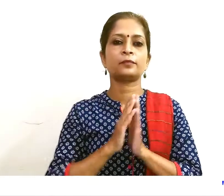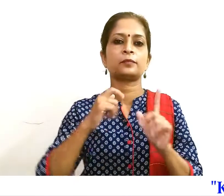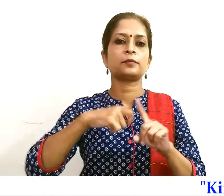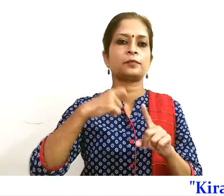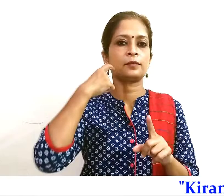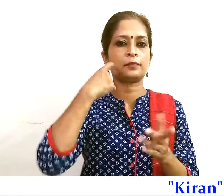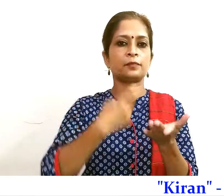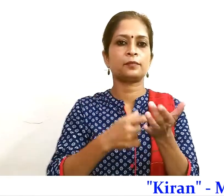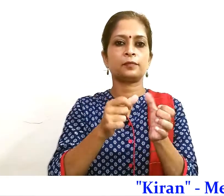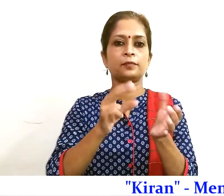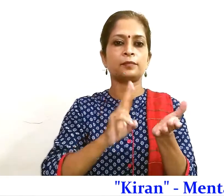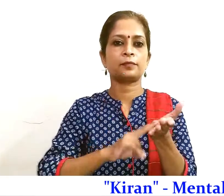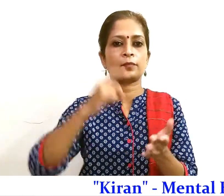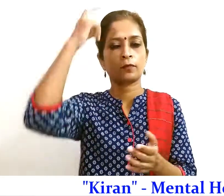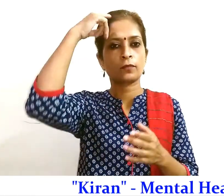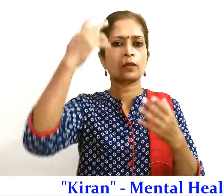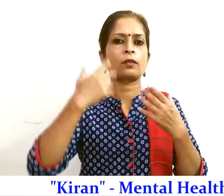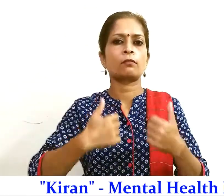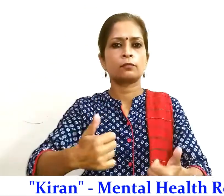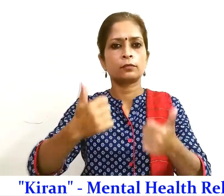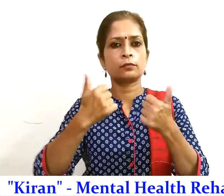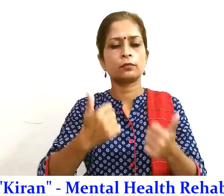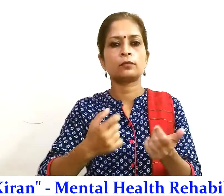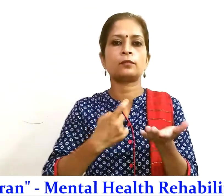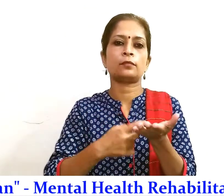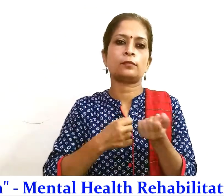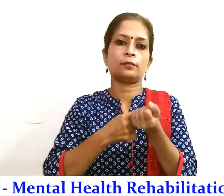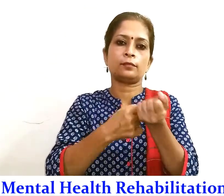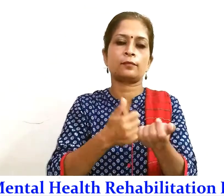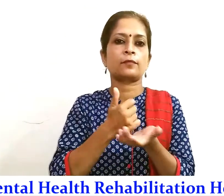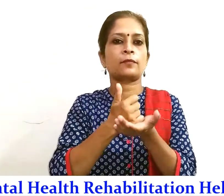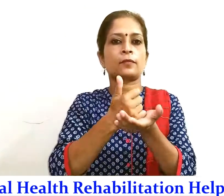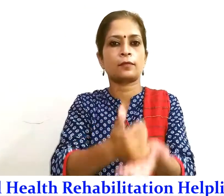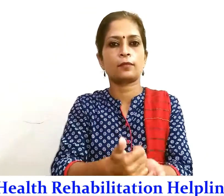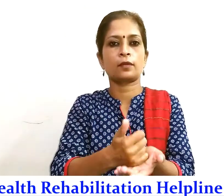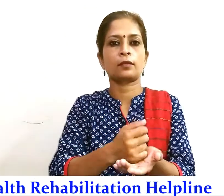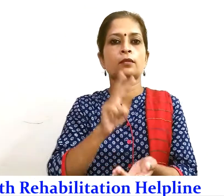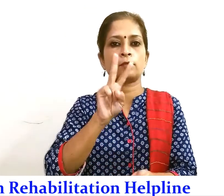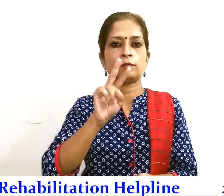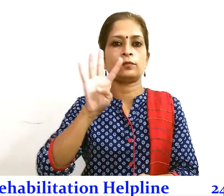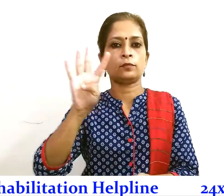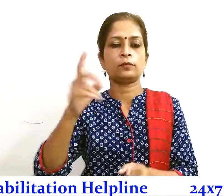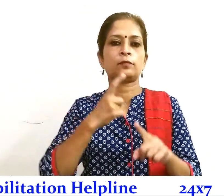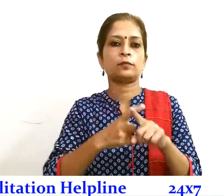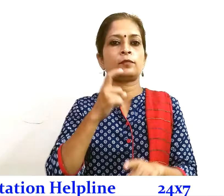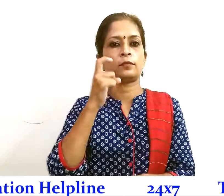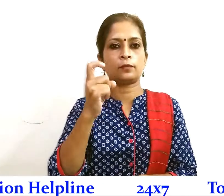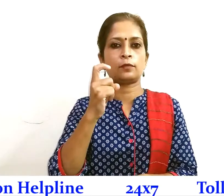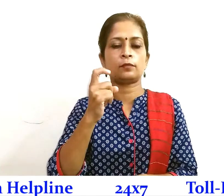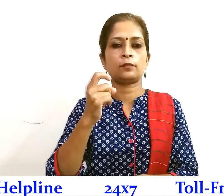किरन, मानसिक स्वास्थे पुनर्वास हेल्प लाइन 24 गंटे 7 दिन टोल फ्रे नमबर